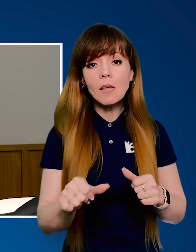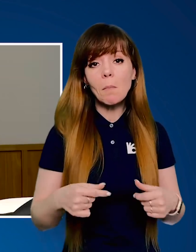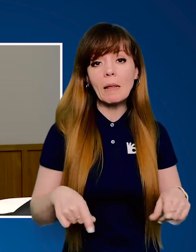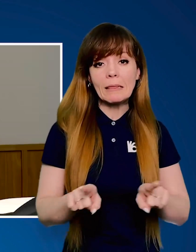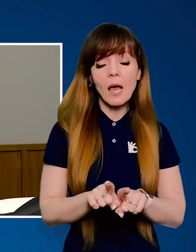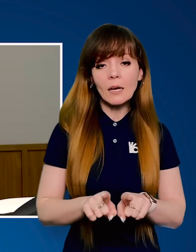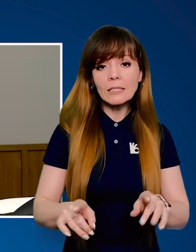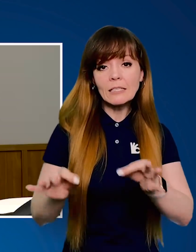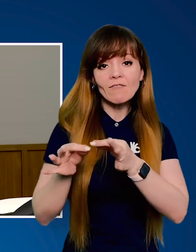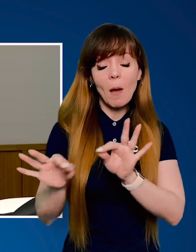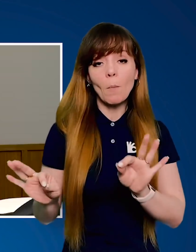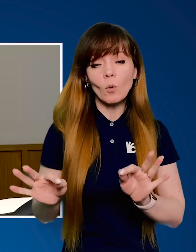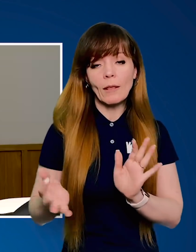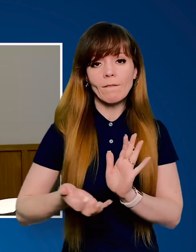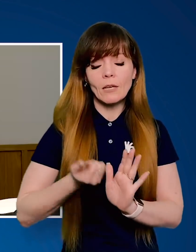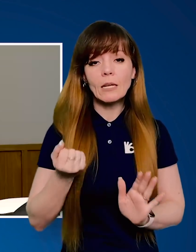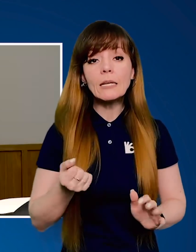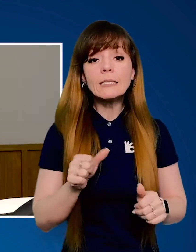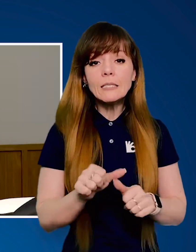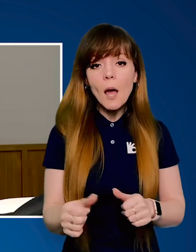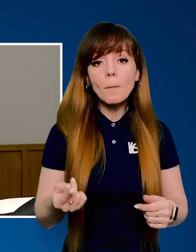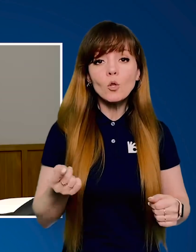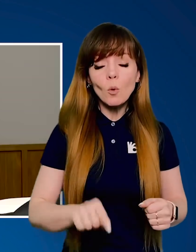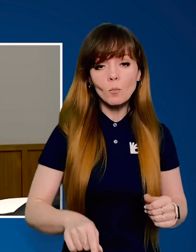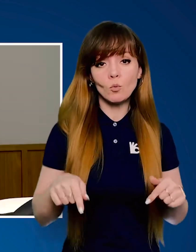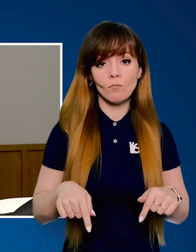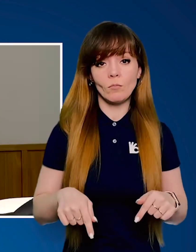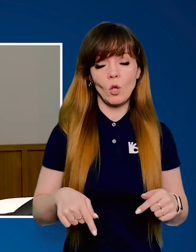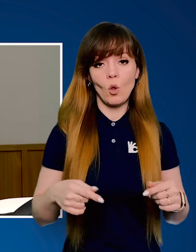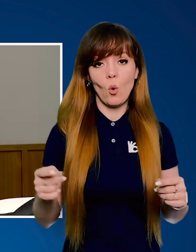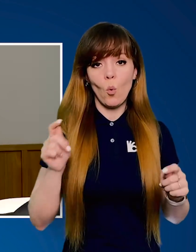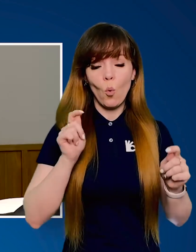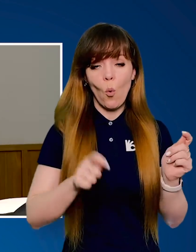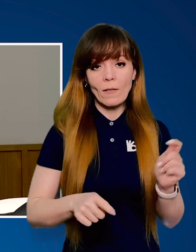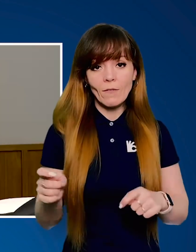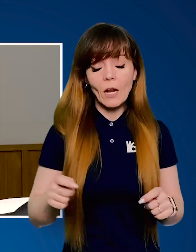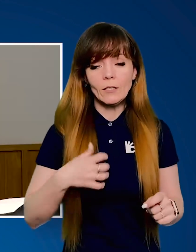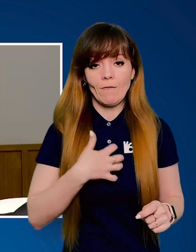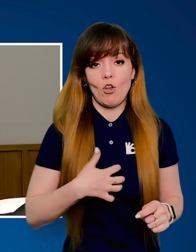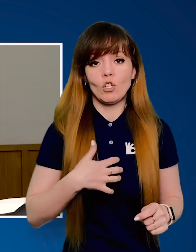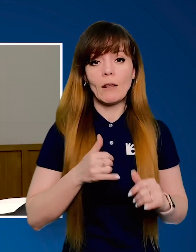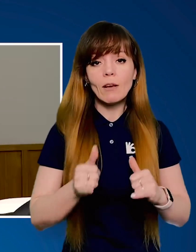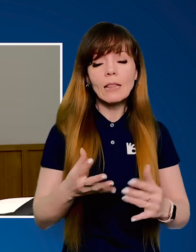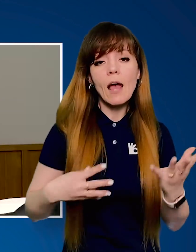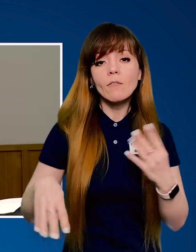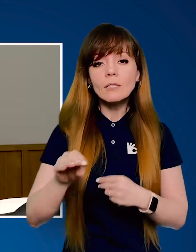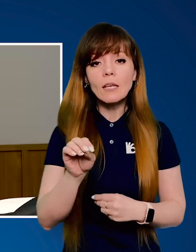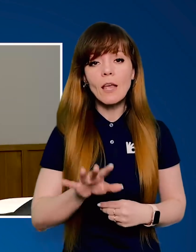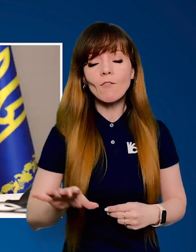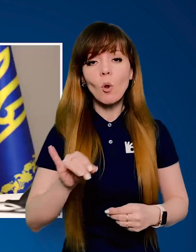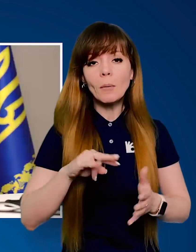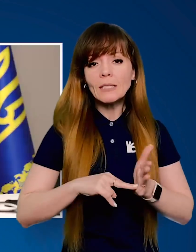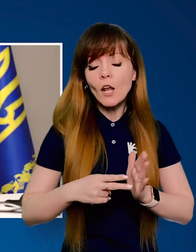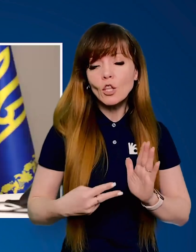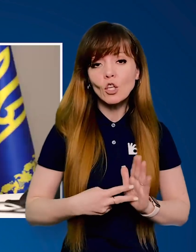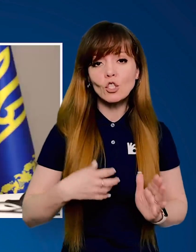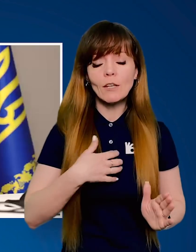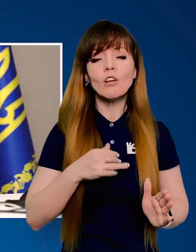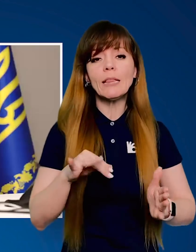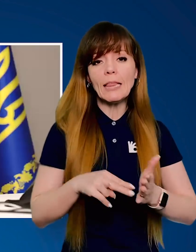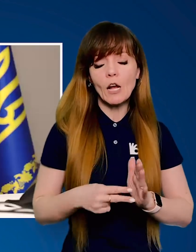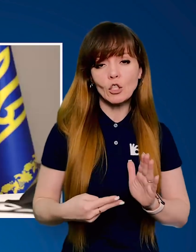Саме так свобода виграє. Саме тому ця конференція важлива для всіх в Європі і стратегічно